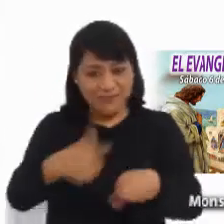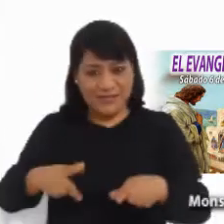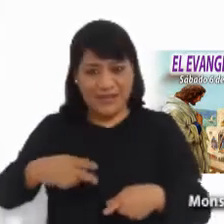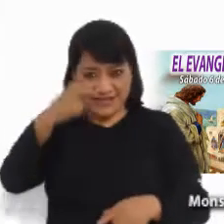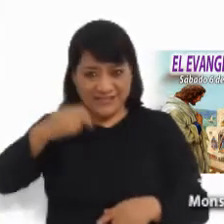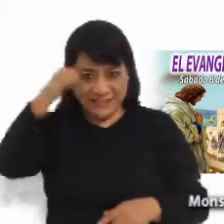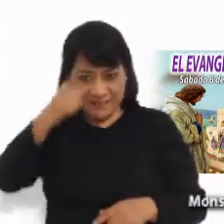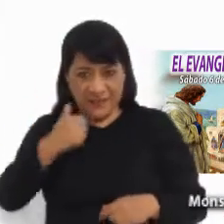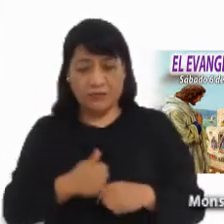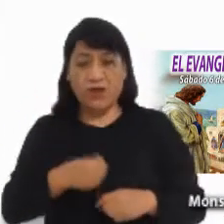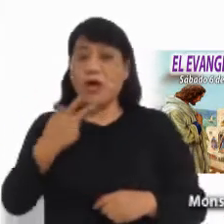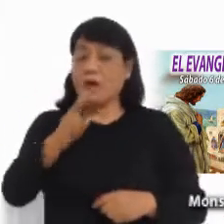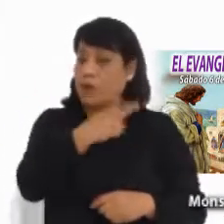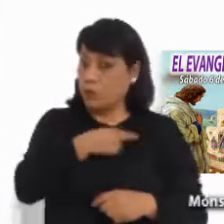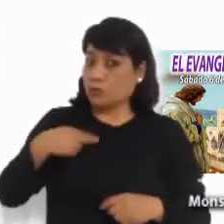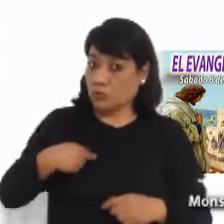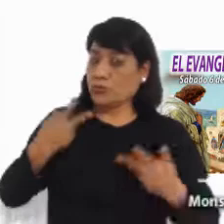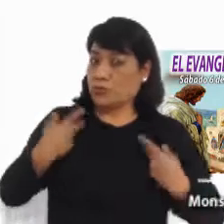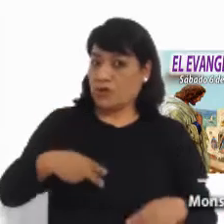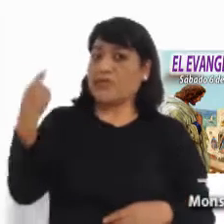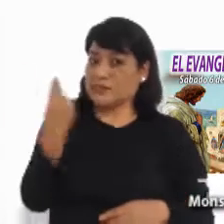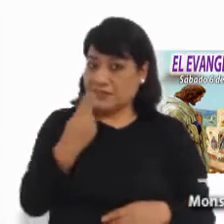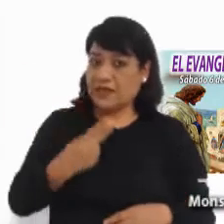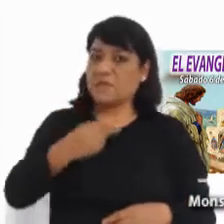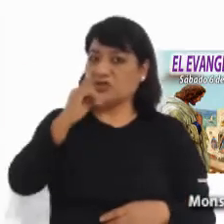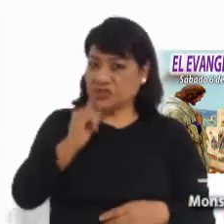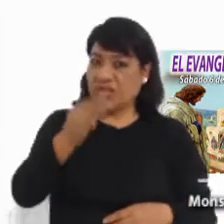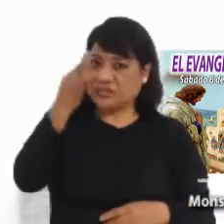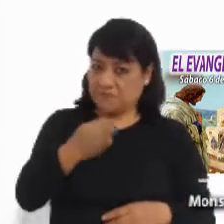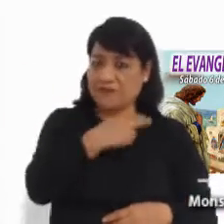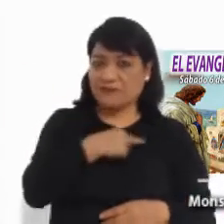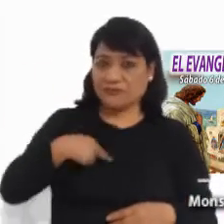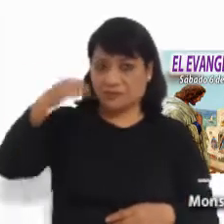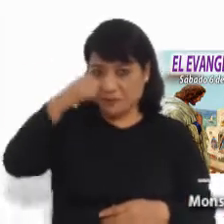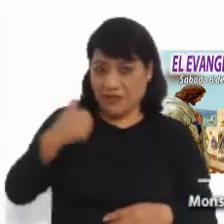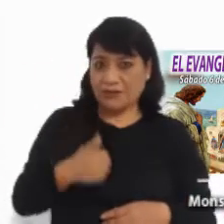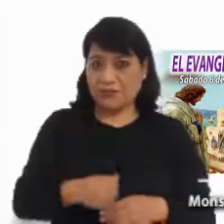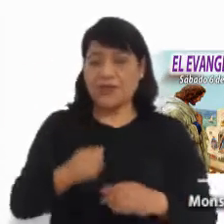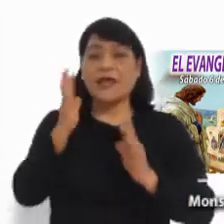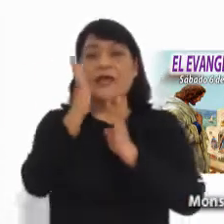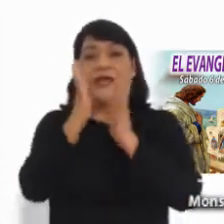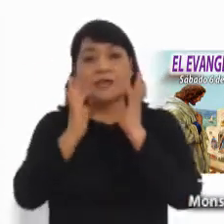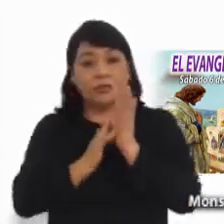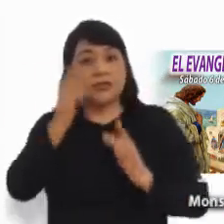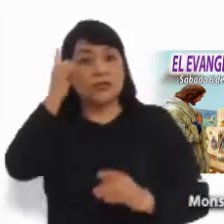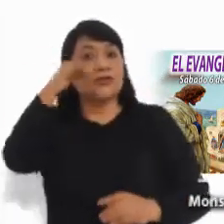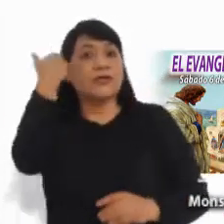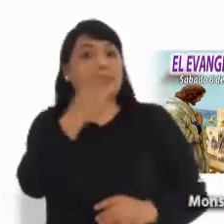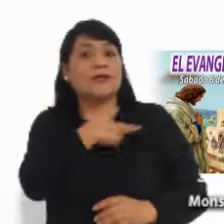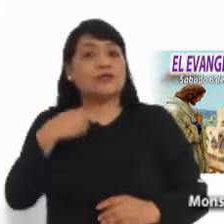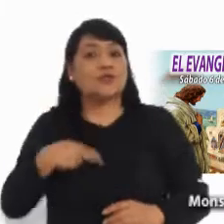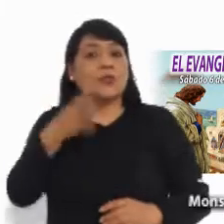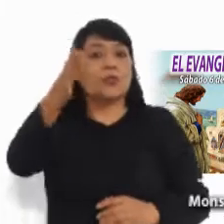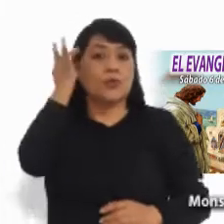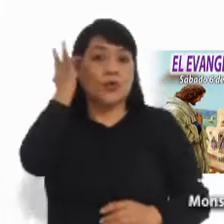Pero lo que tenemos que hacer es reconocernos pecadores llamados a la santidad. Si nuestras